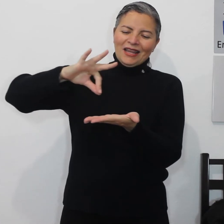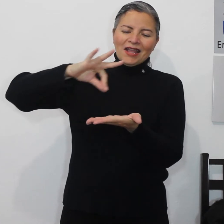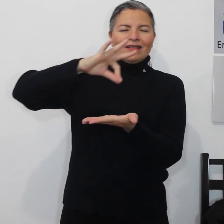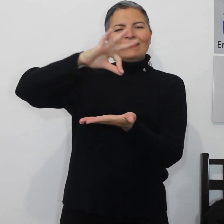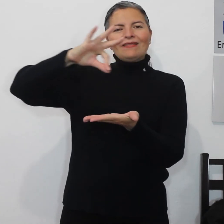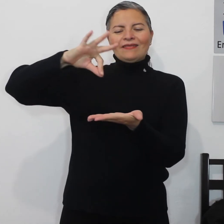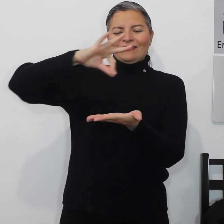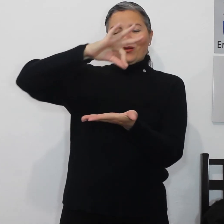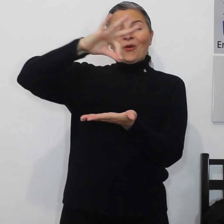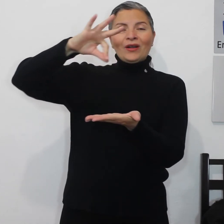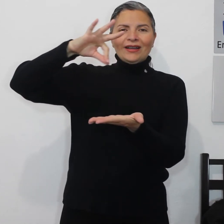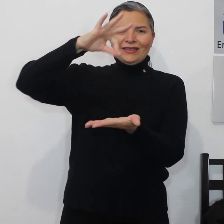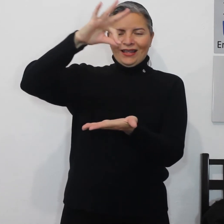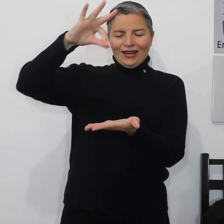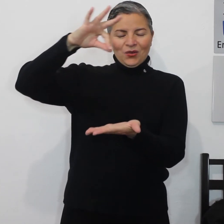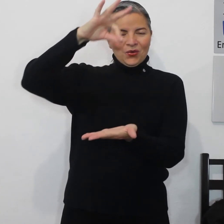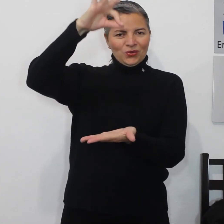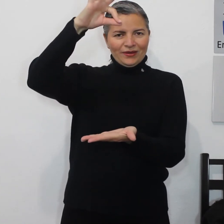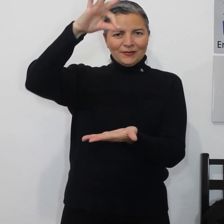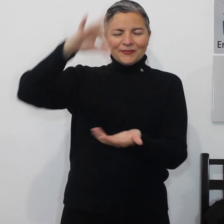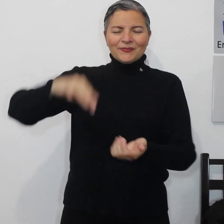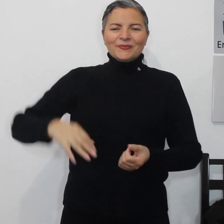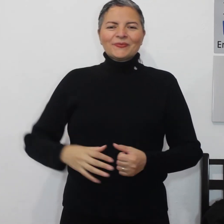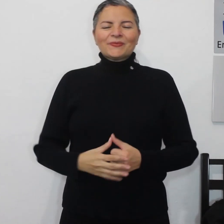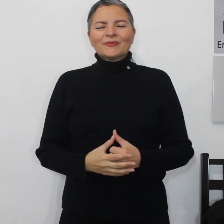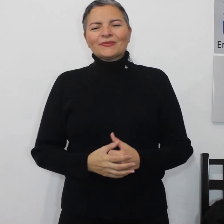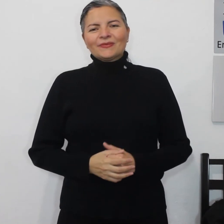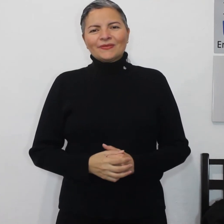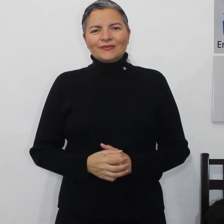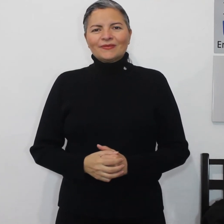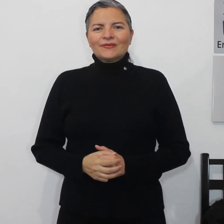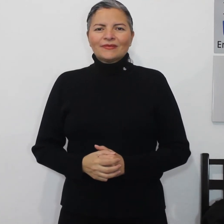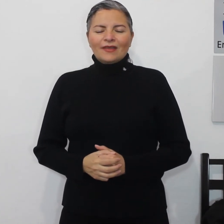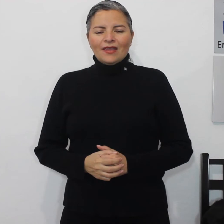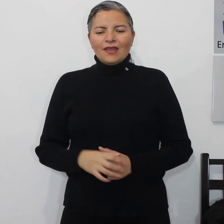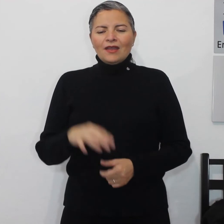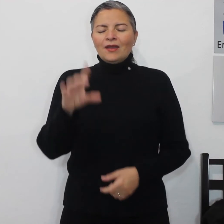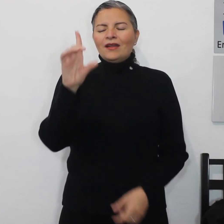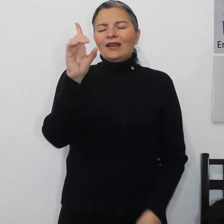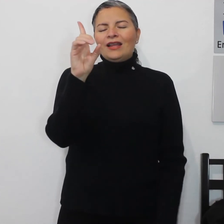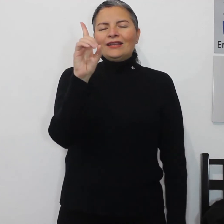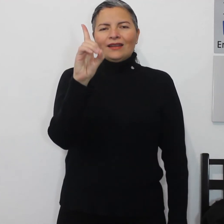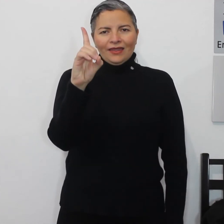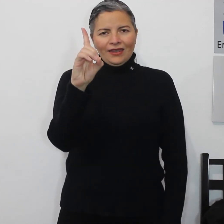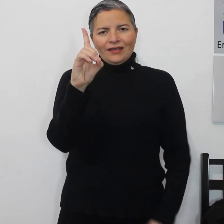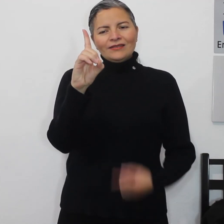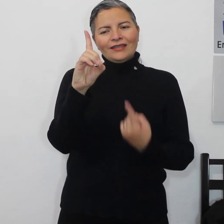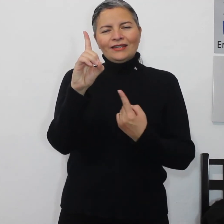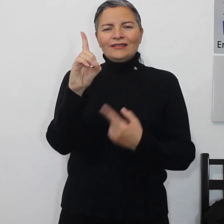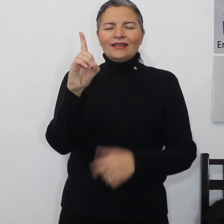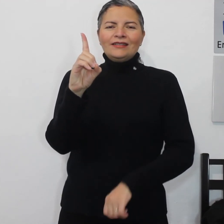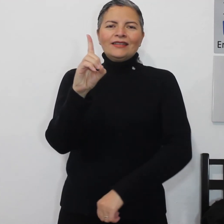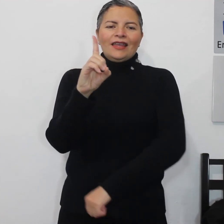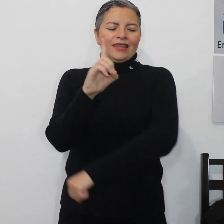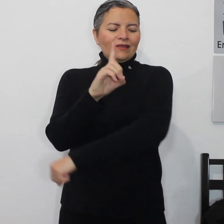la hoja a la corunda durazno la letra D seña inicializada